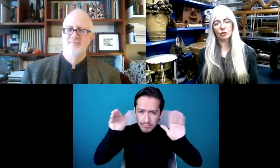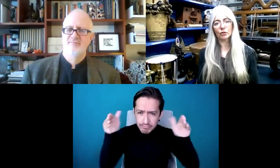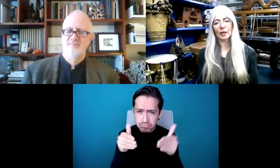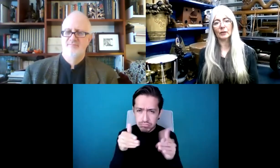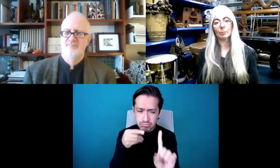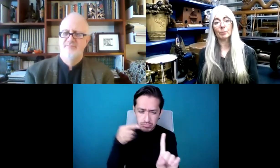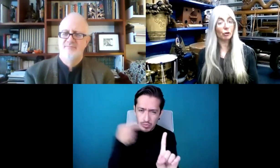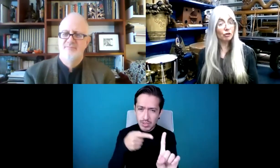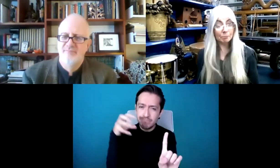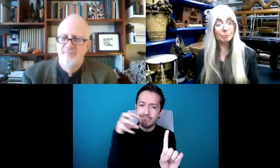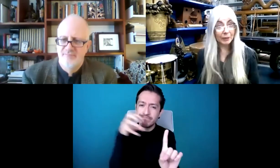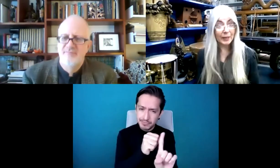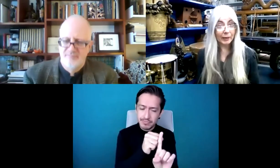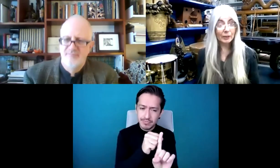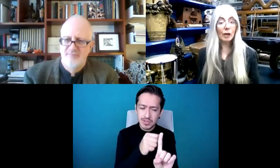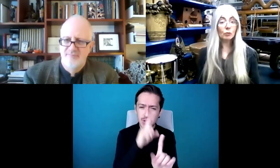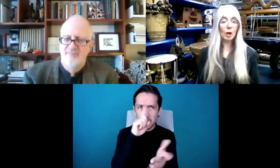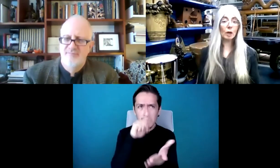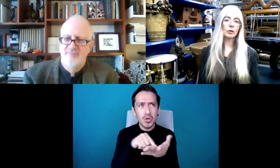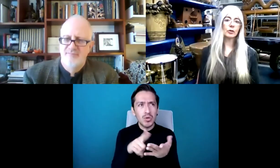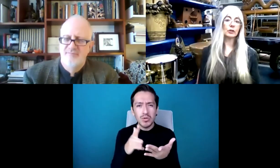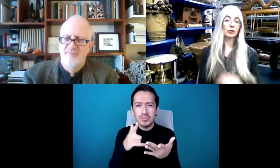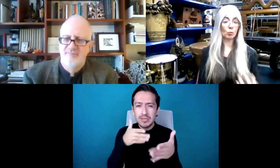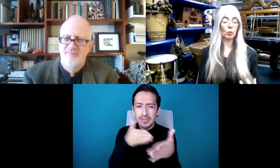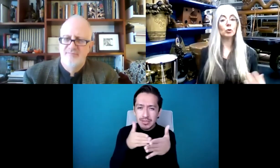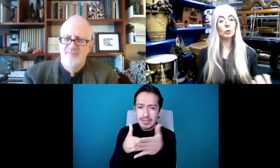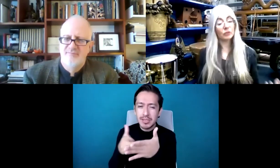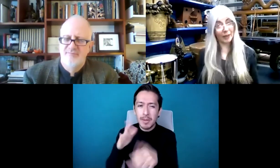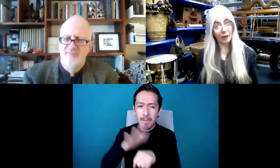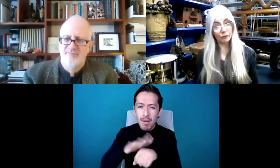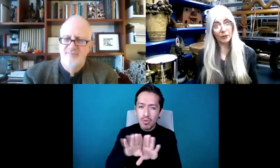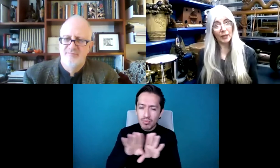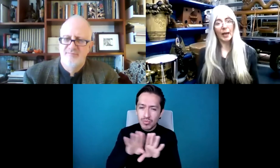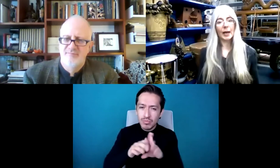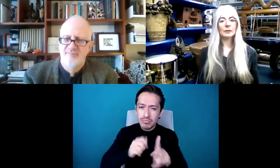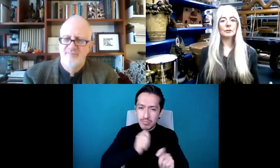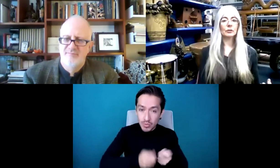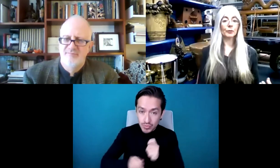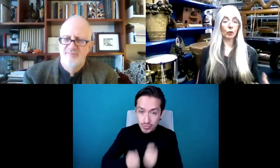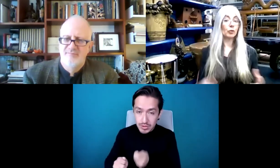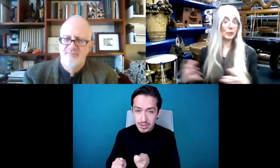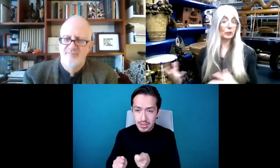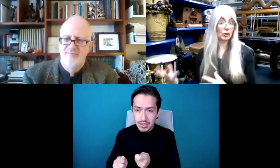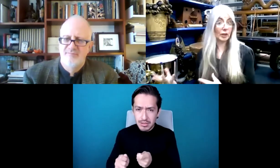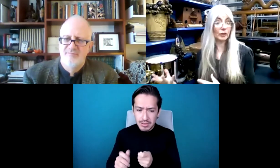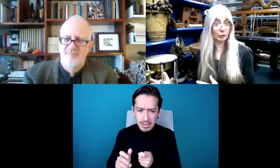Creo que tuve más retos como percusionista que como sorda.